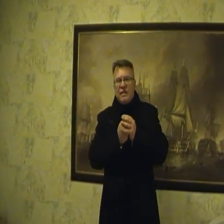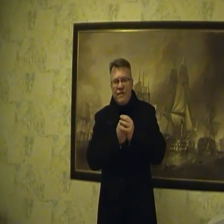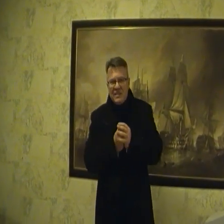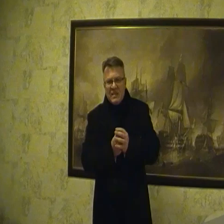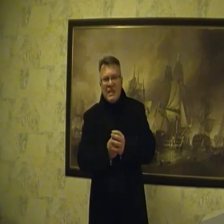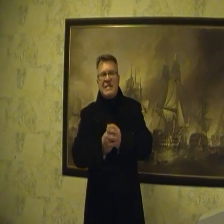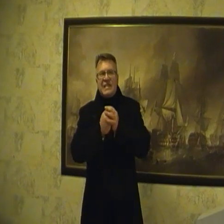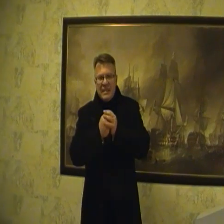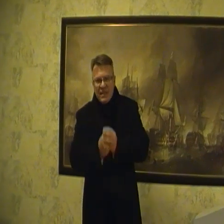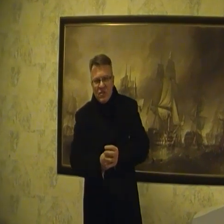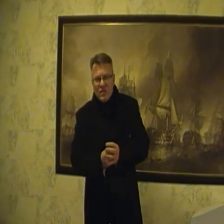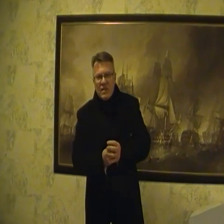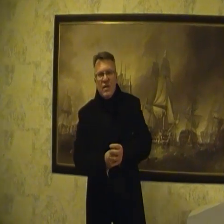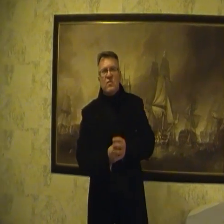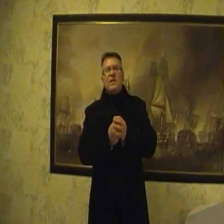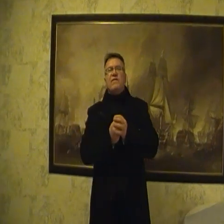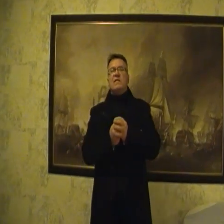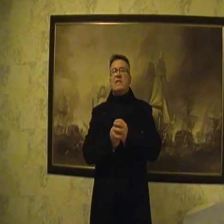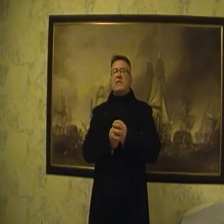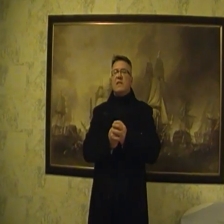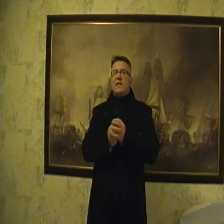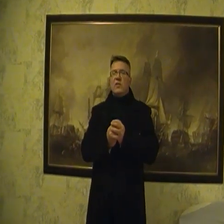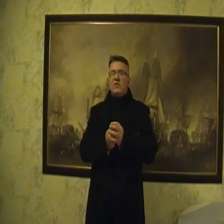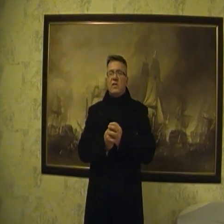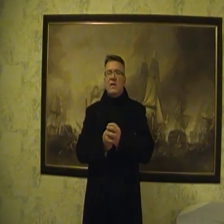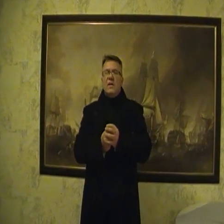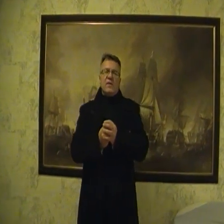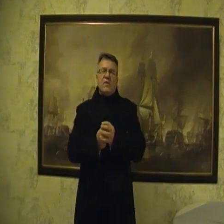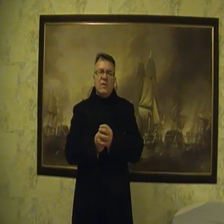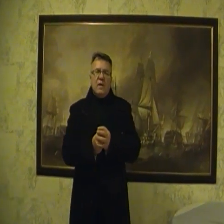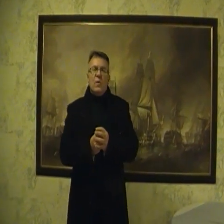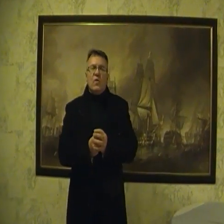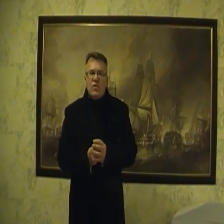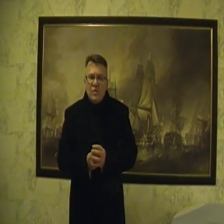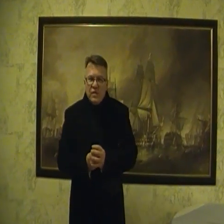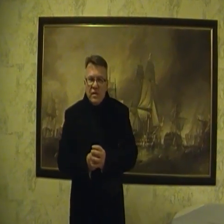kwestii strategicznych, bo tych kwestii strategicznych tego, kto mówi,